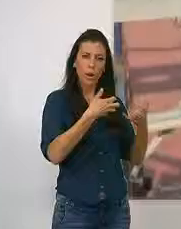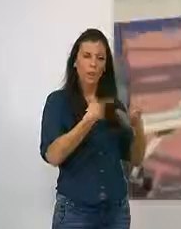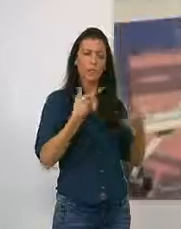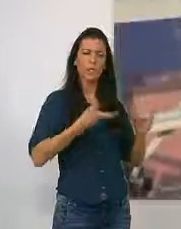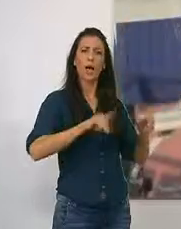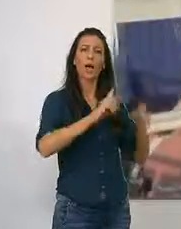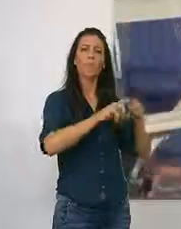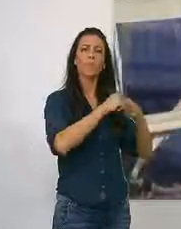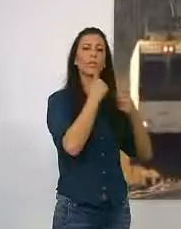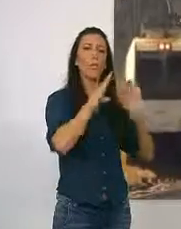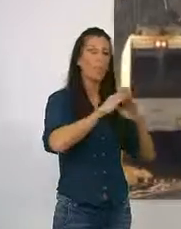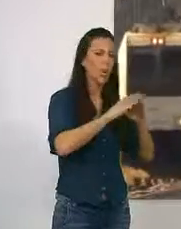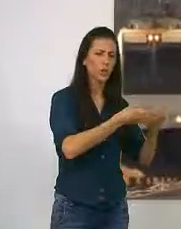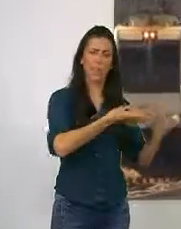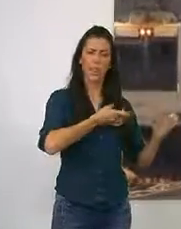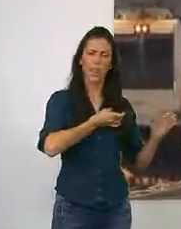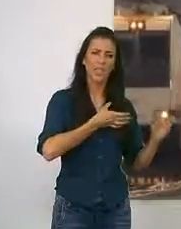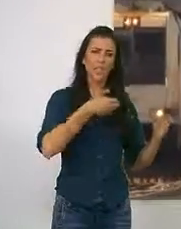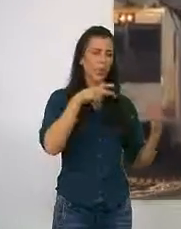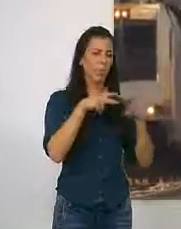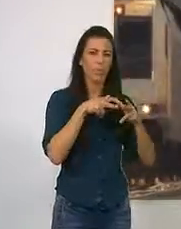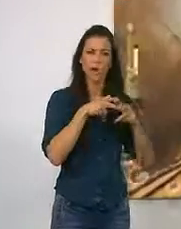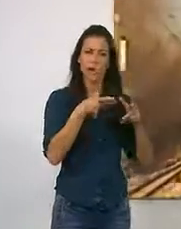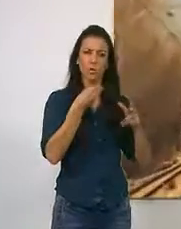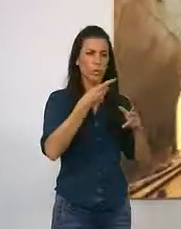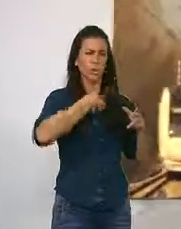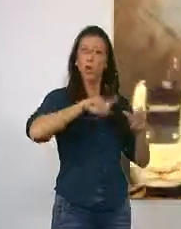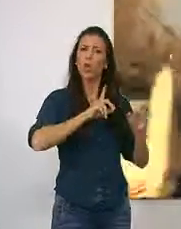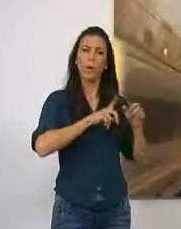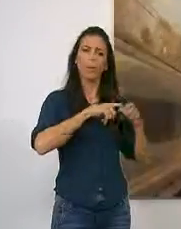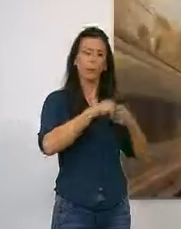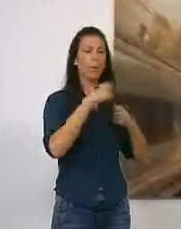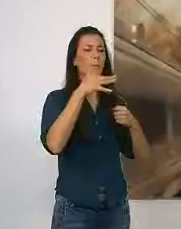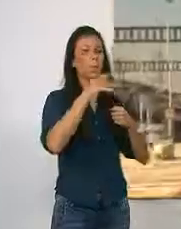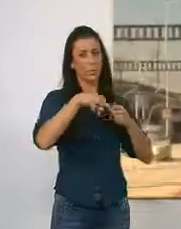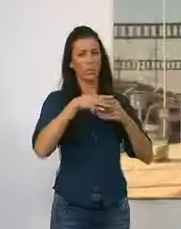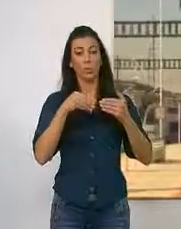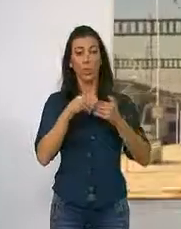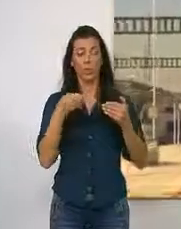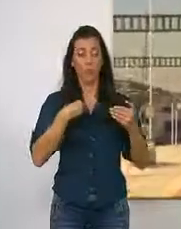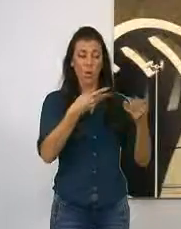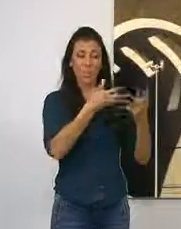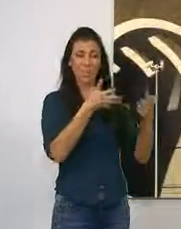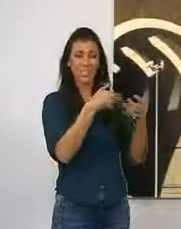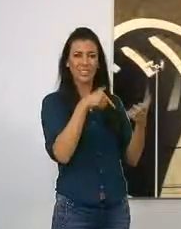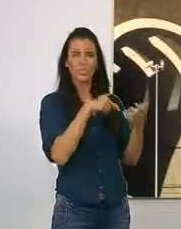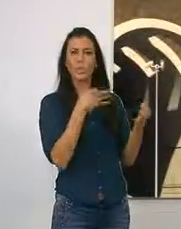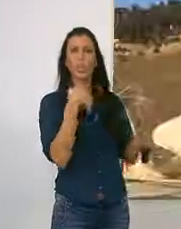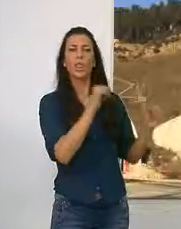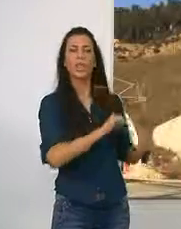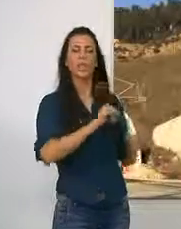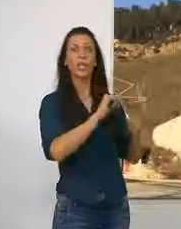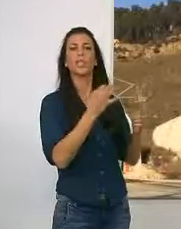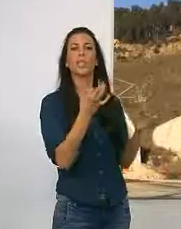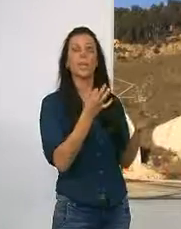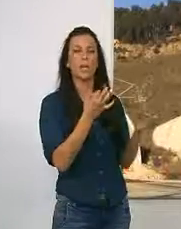texto han participado puertos, sindicatos y agrupaciones de consumidores así como de usuarios. El texto defiende